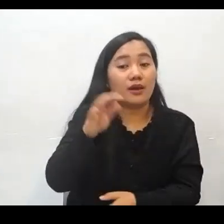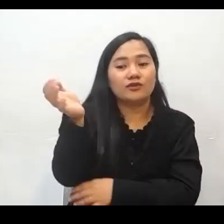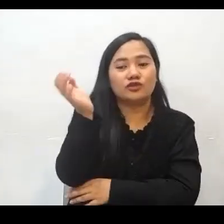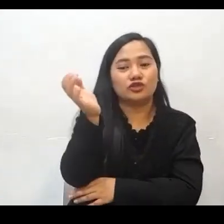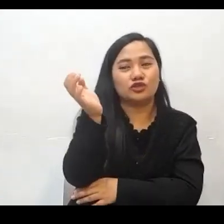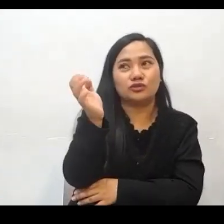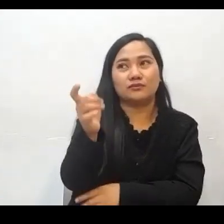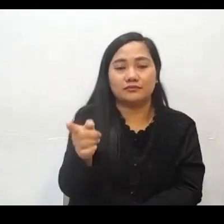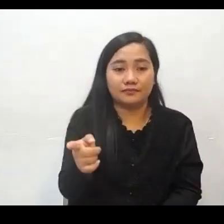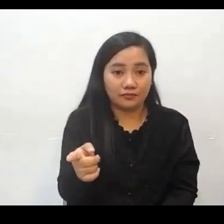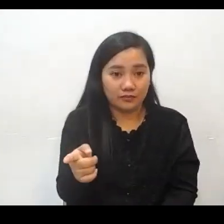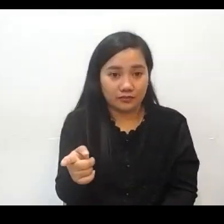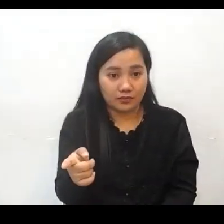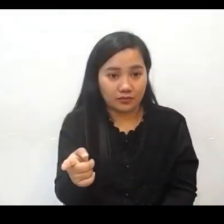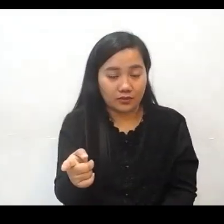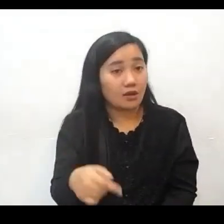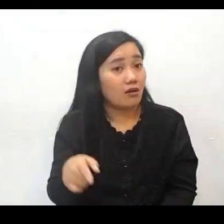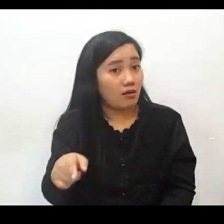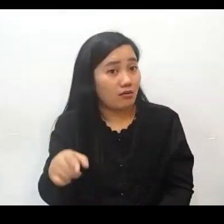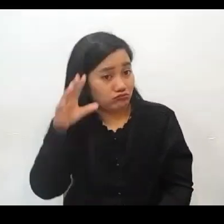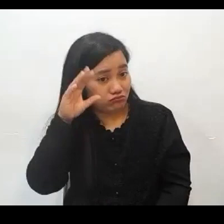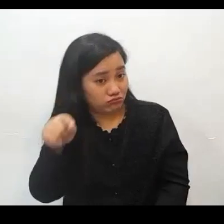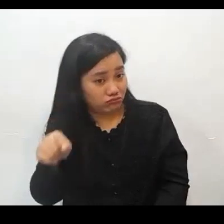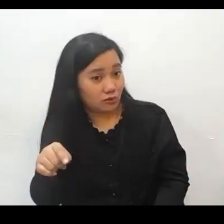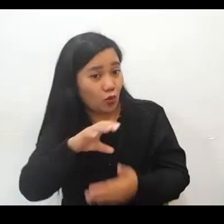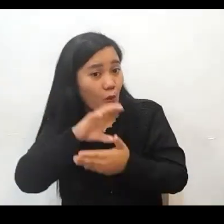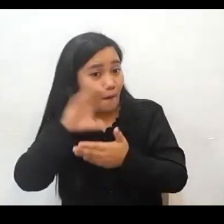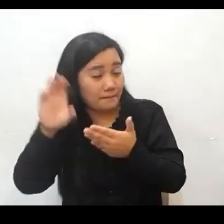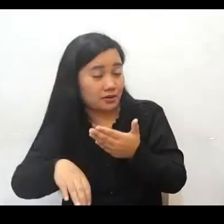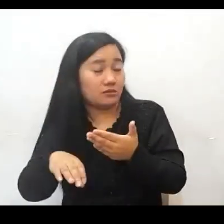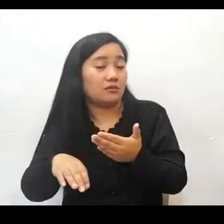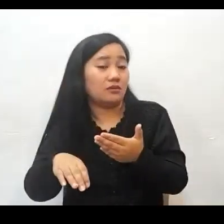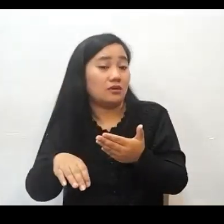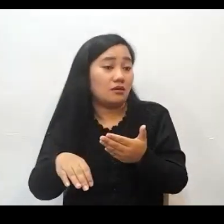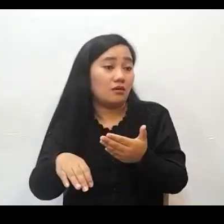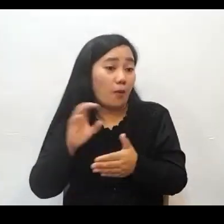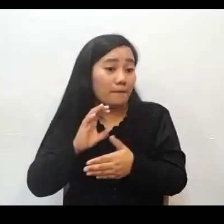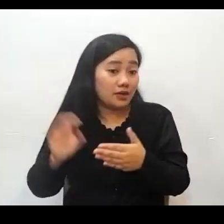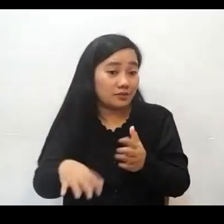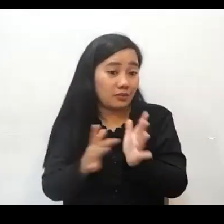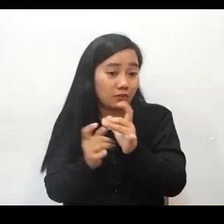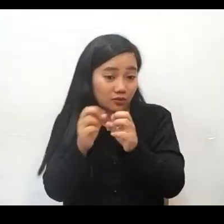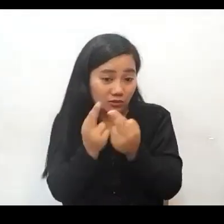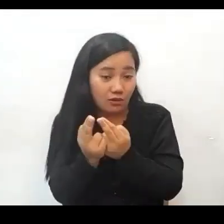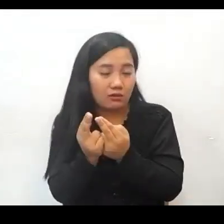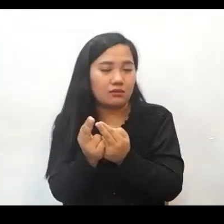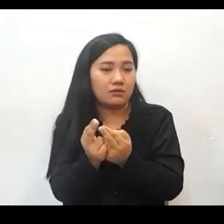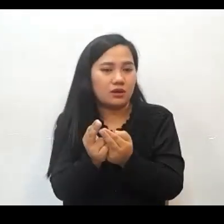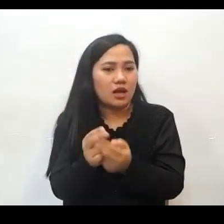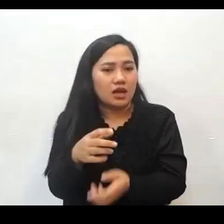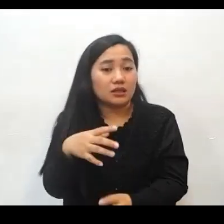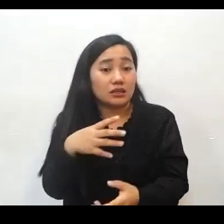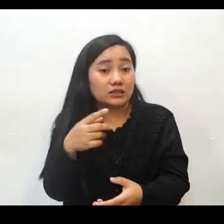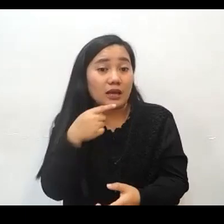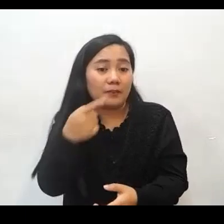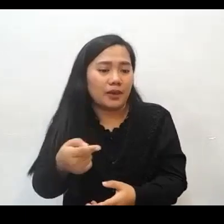yung lalaking ito ay nakatapos po ng Bible seminar at sinabi niya pa